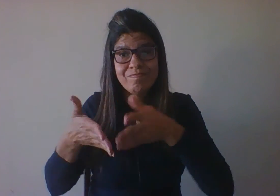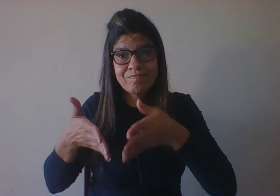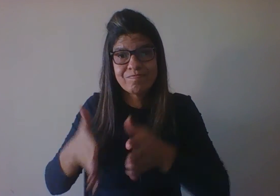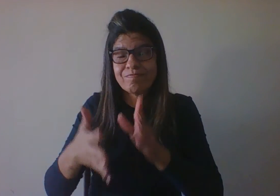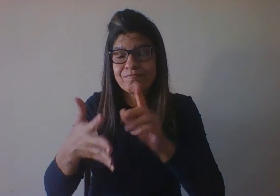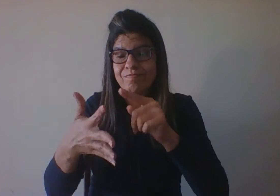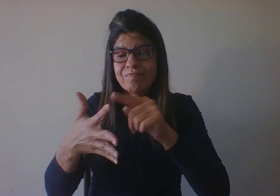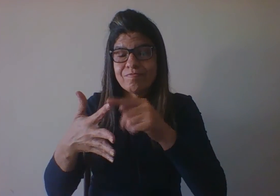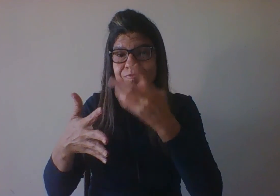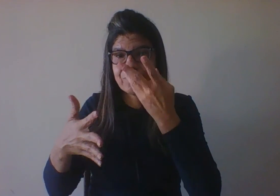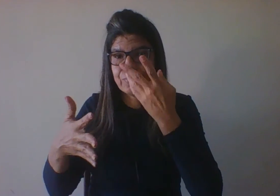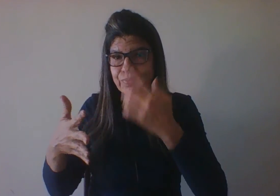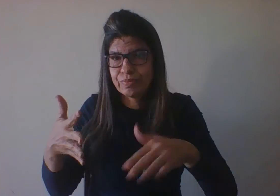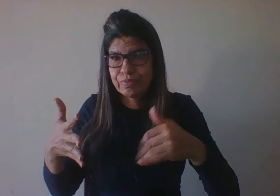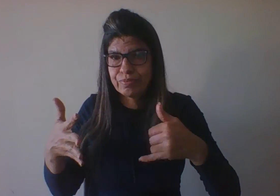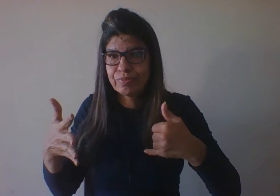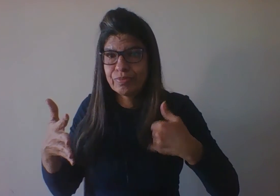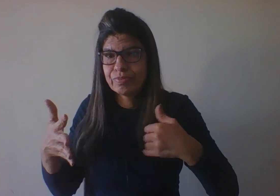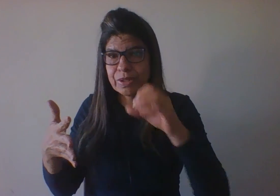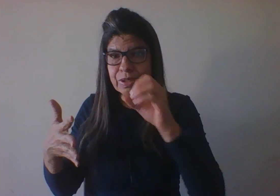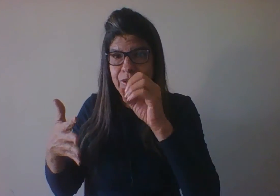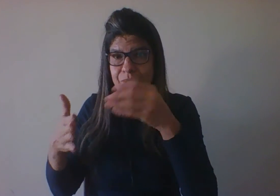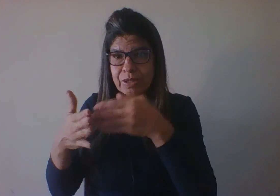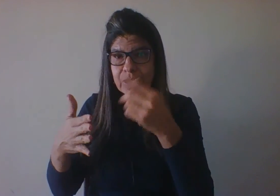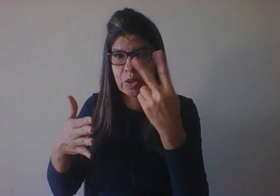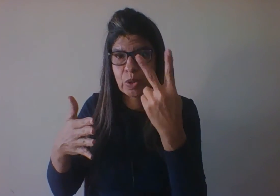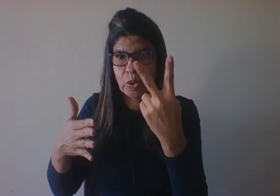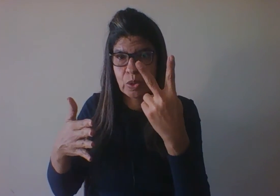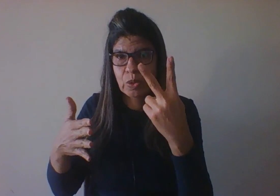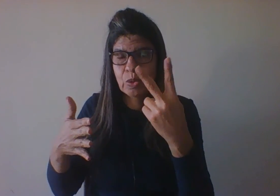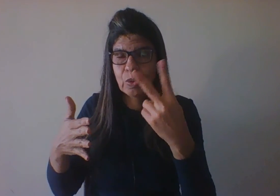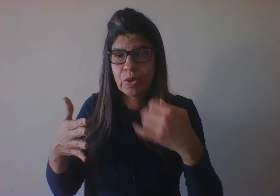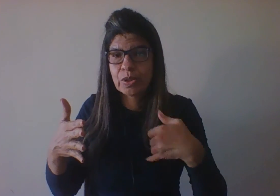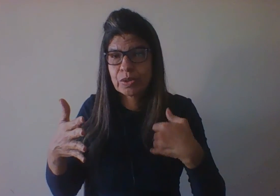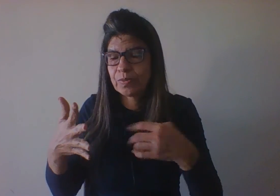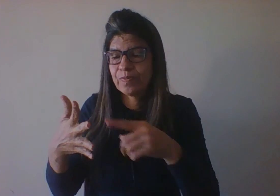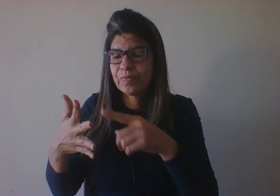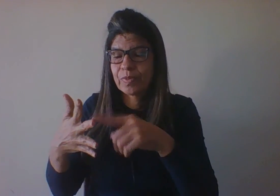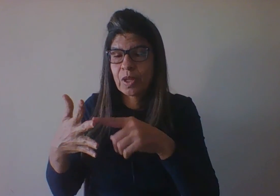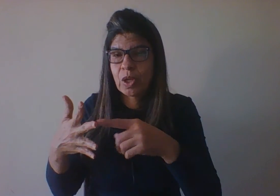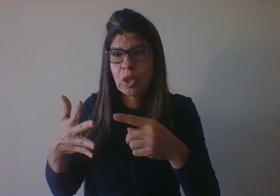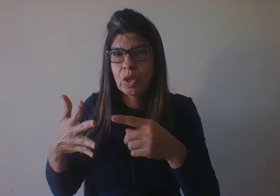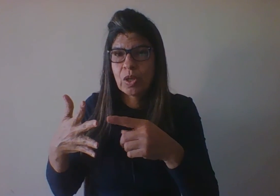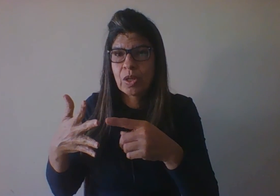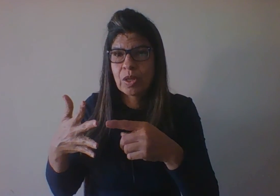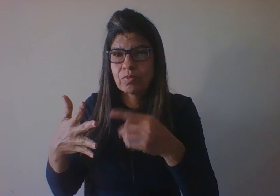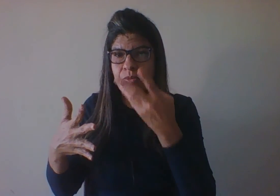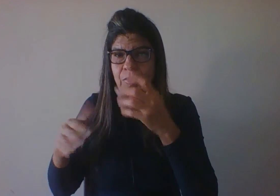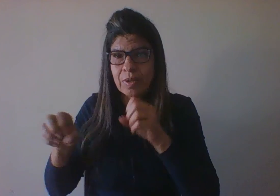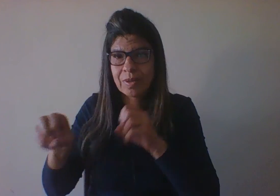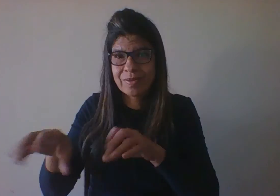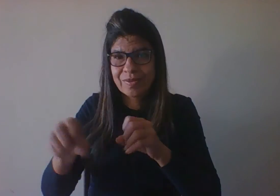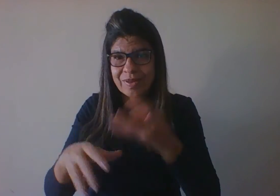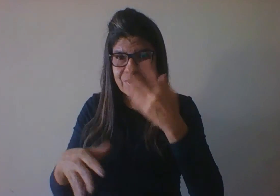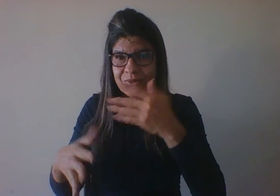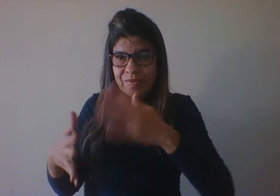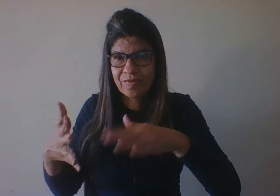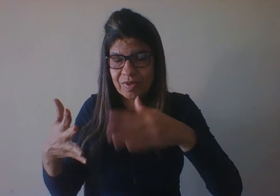de 0 a 2 anos, os anos da educação infantil, de 2 a 6 anos, os anos do ensino fundamental,